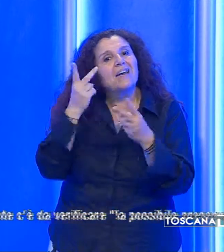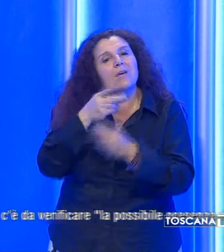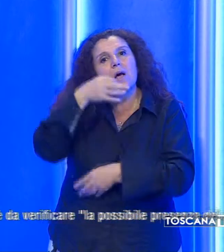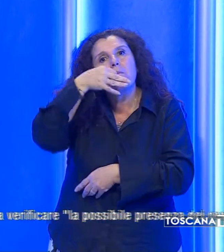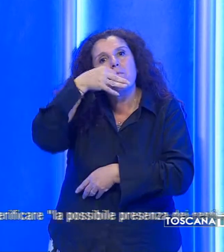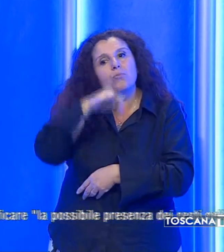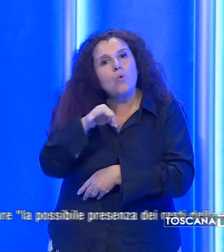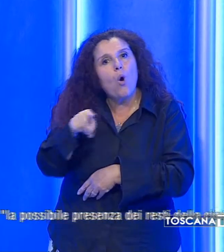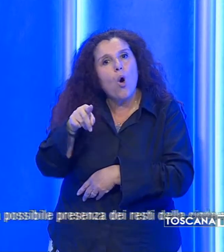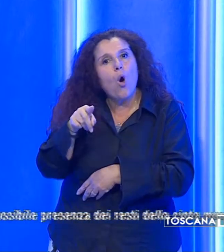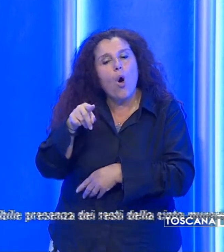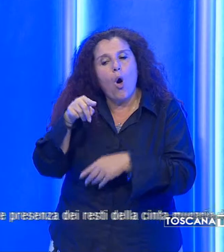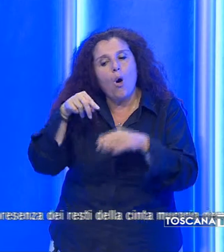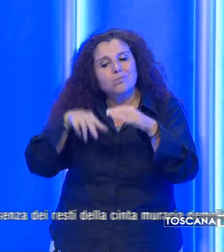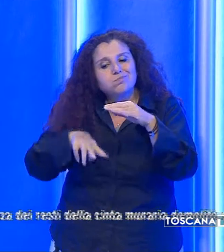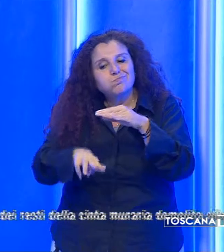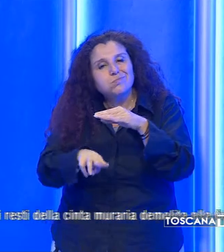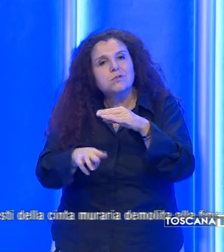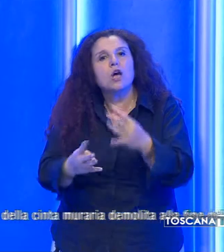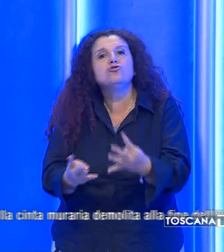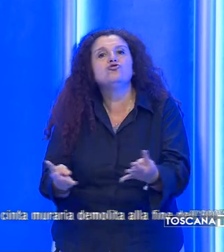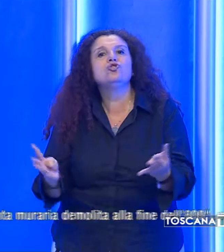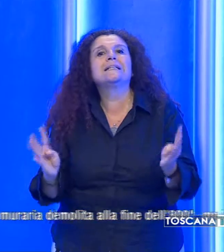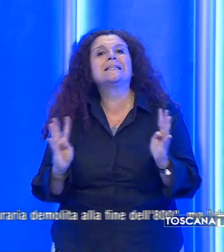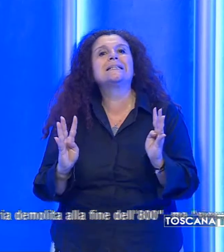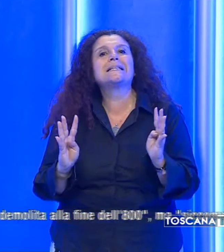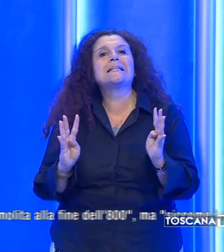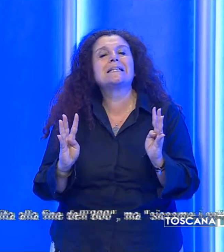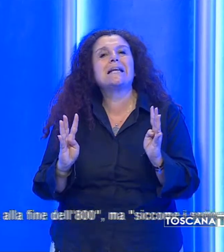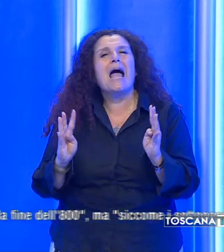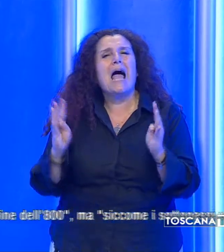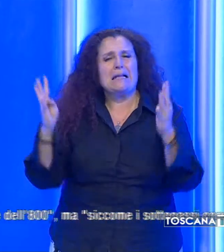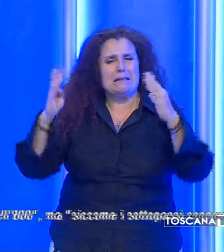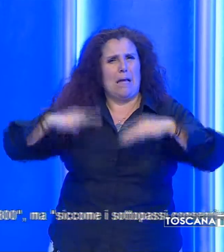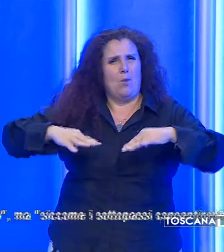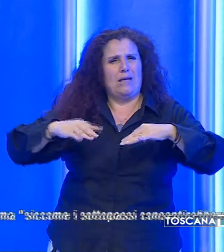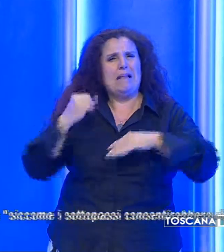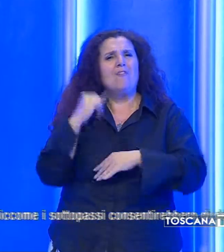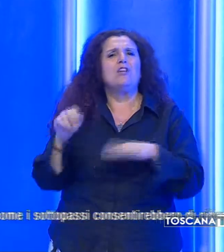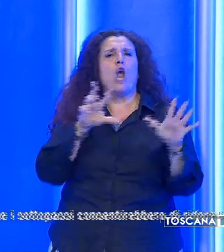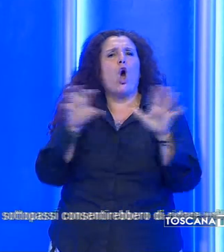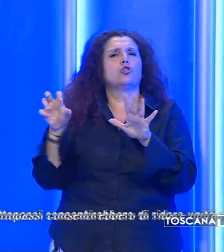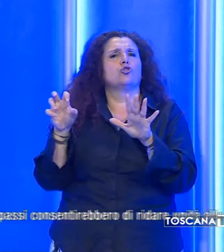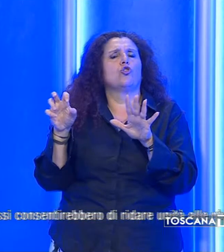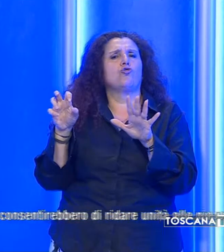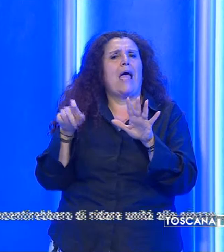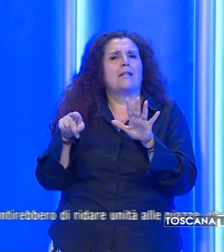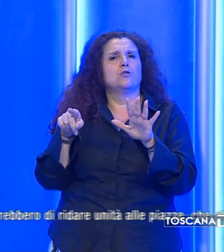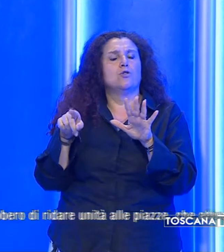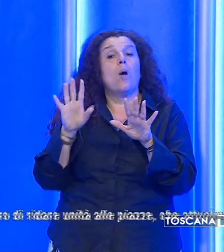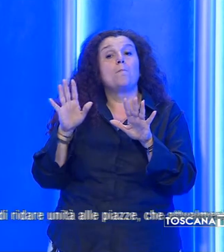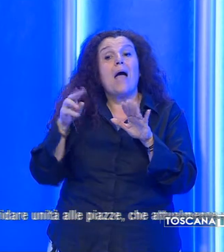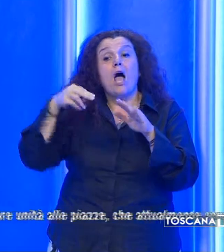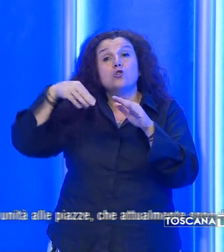presenza dei resti della cinta muraria demolita alla fine dell'Ottocento. Ma siccome i